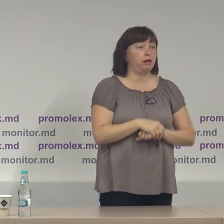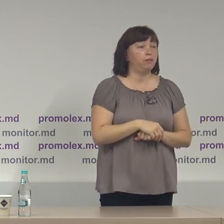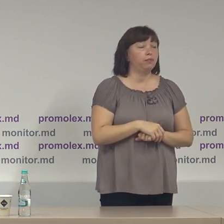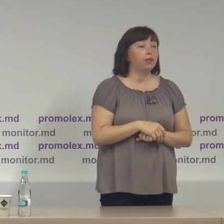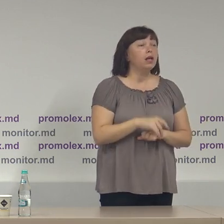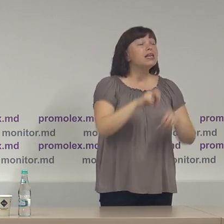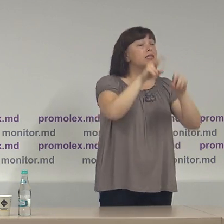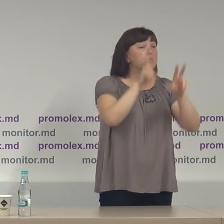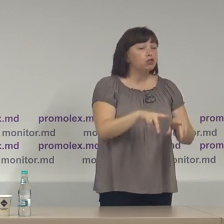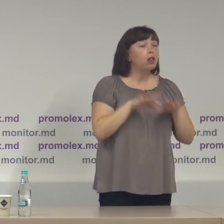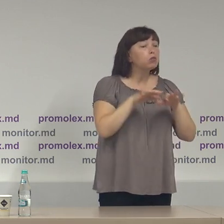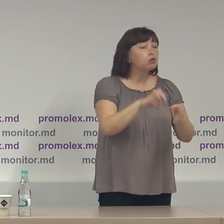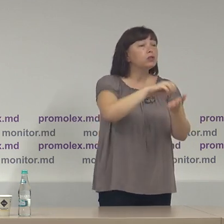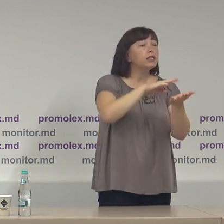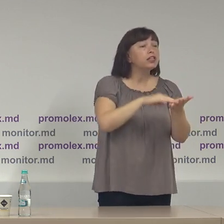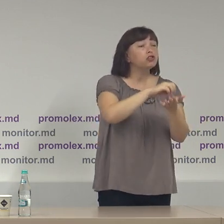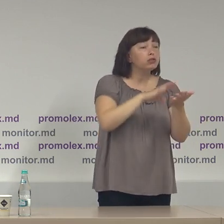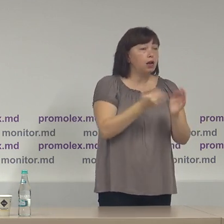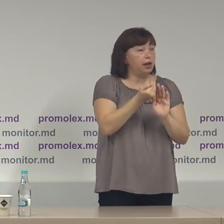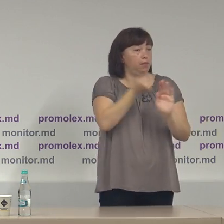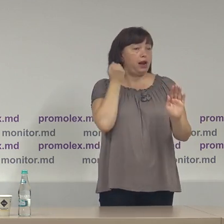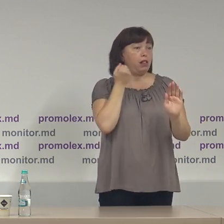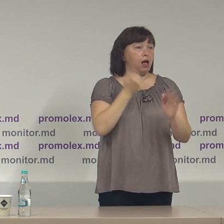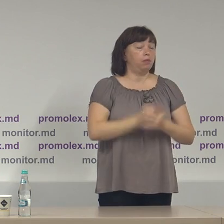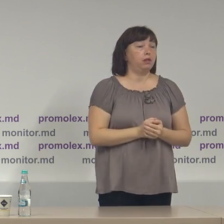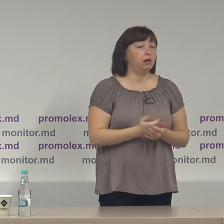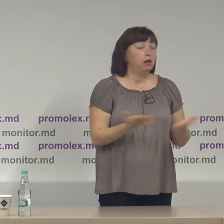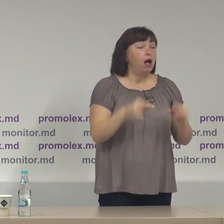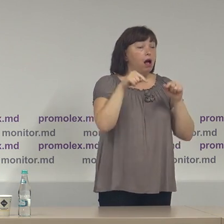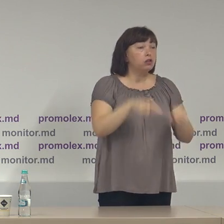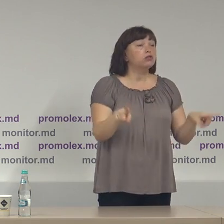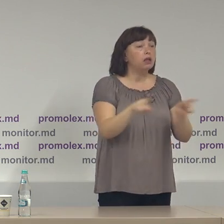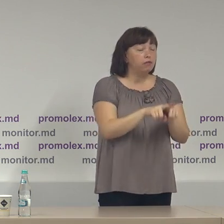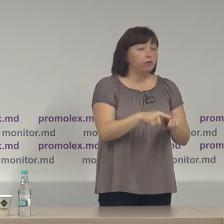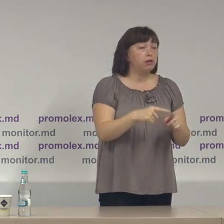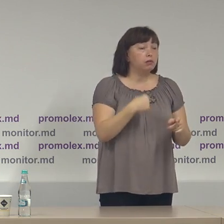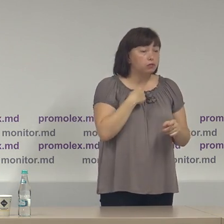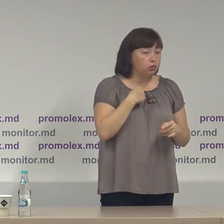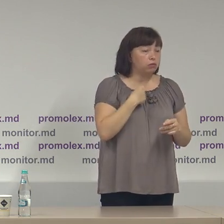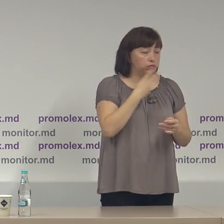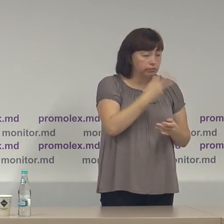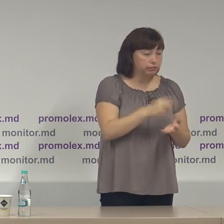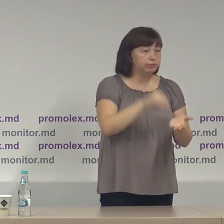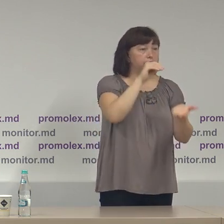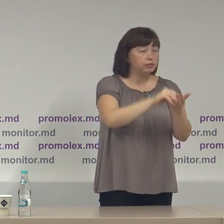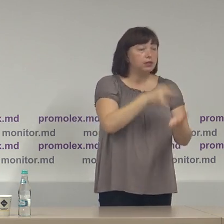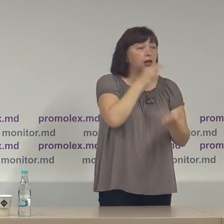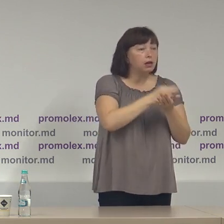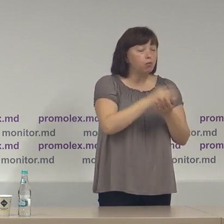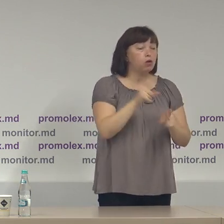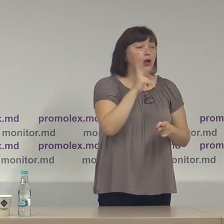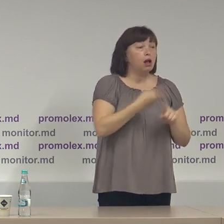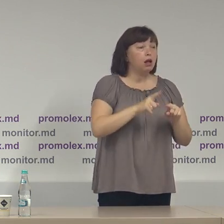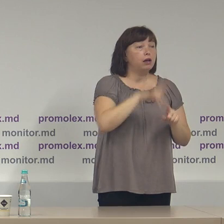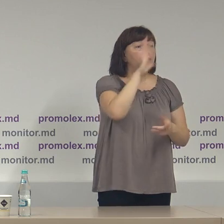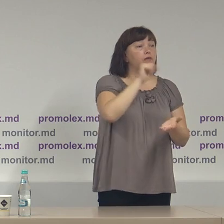în special procedura de înregistrare prealabilă. Aici, la fel, am venit în raport care o să fie publicat